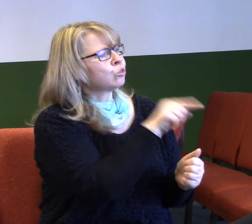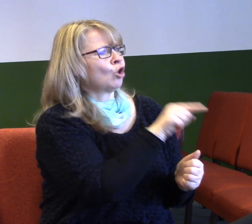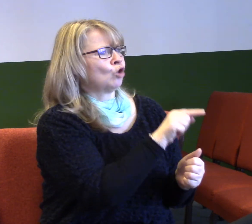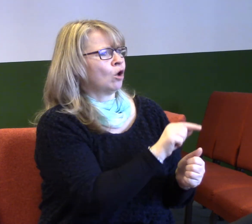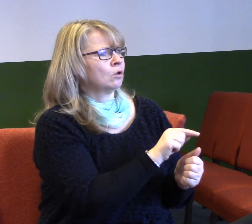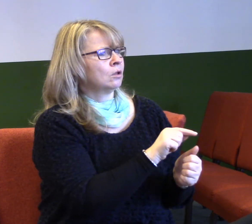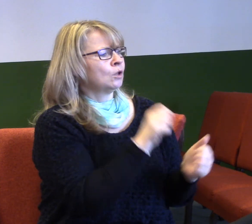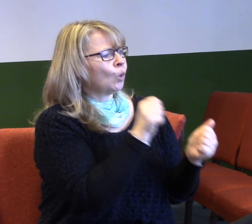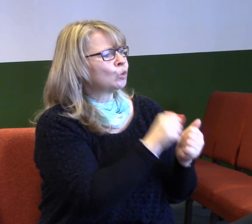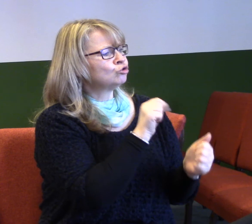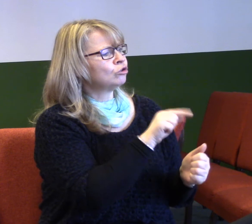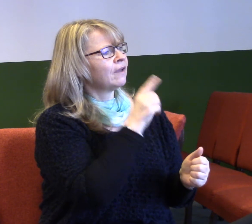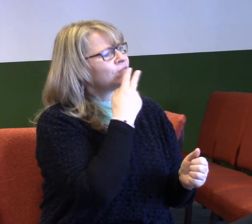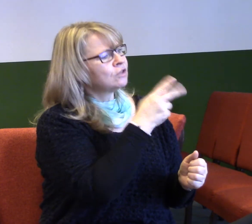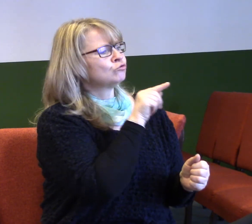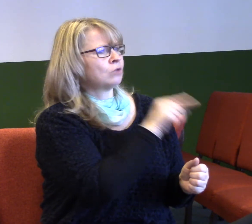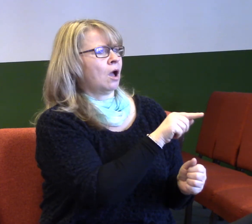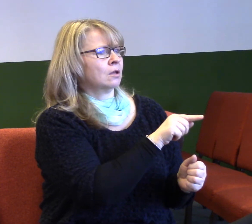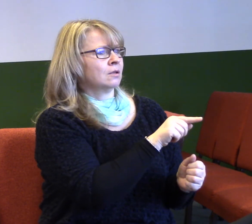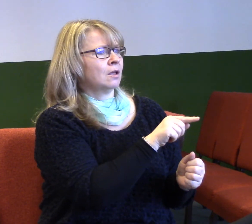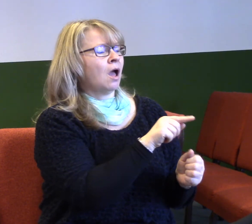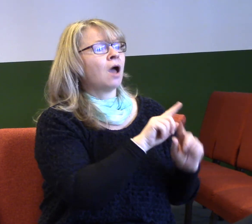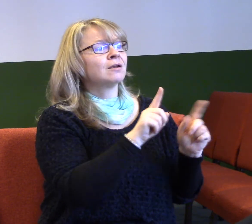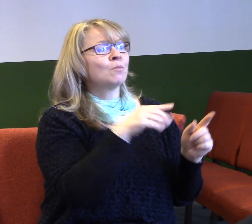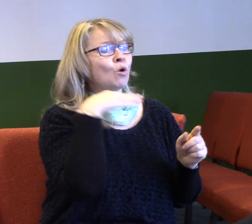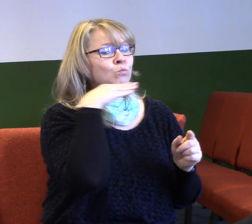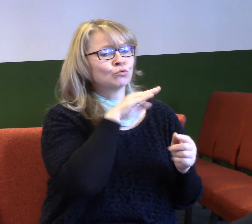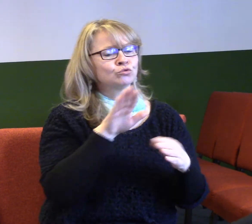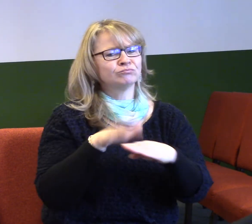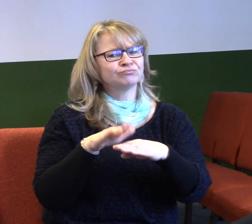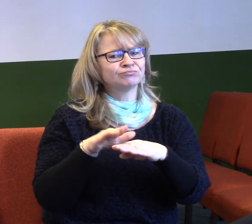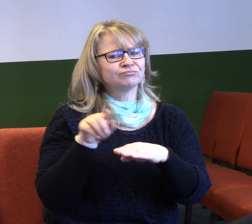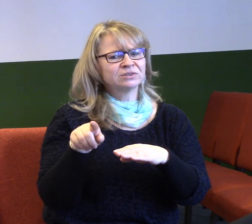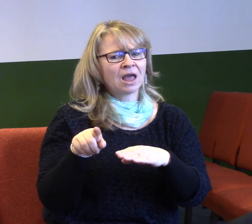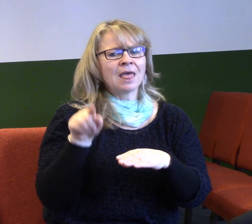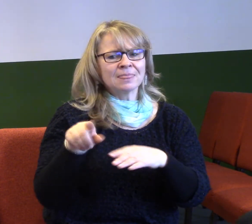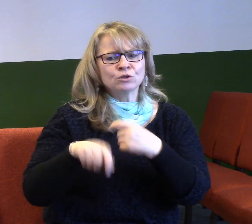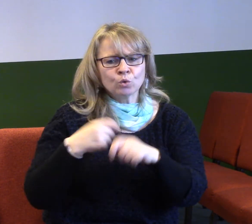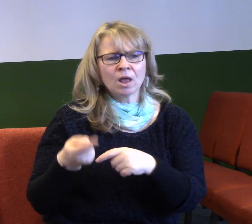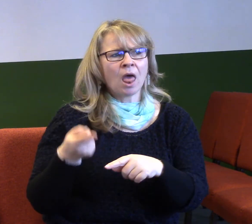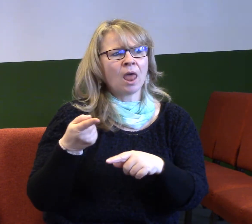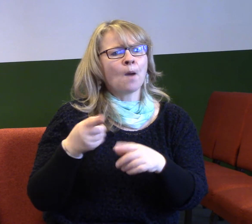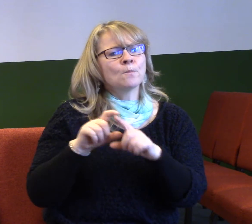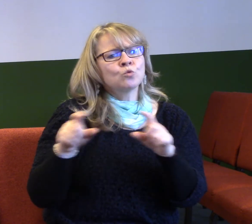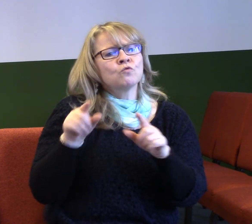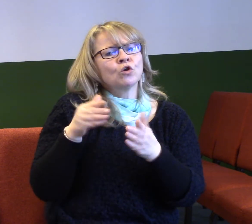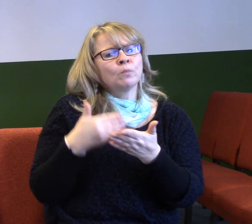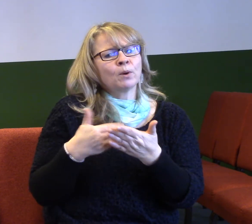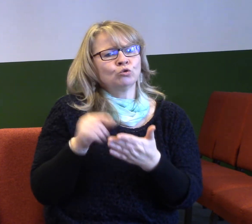Ty to určitě takhle vidíš. A nebo manžel manželku přesvědčuje, že ona to udělala z tohoto důvodu. A vy